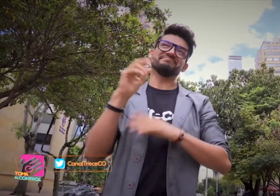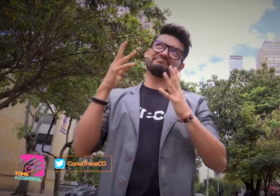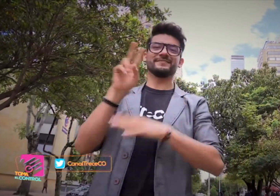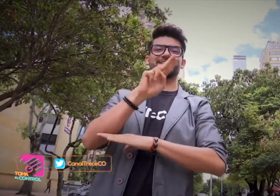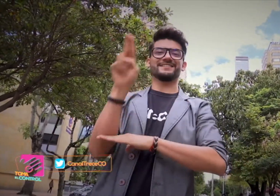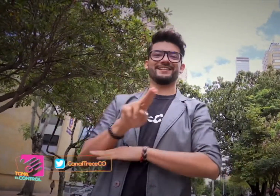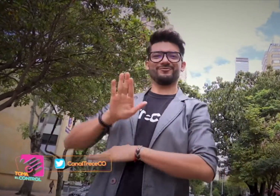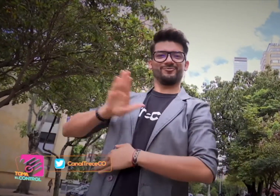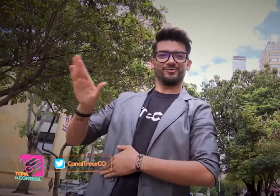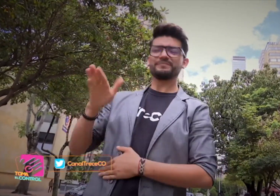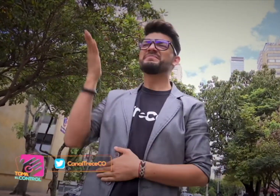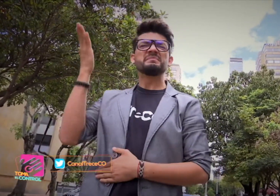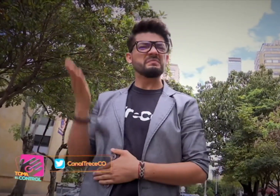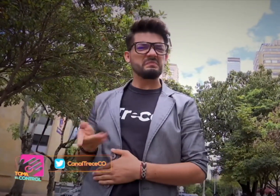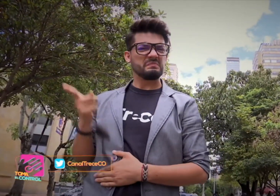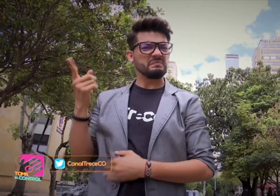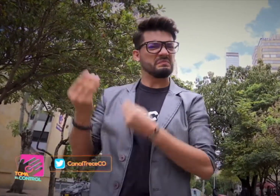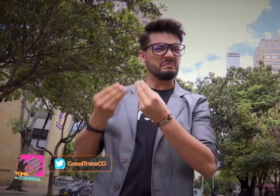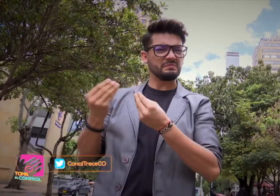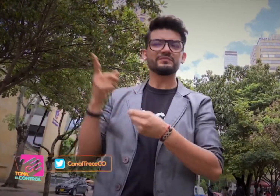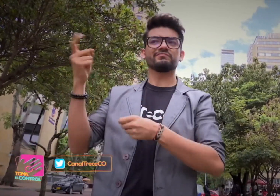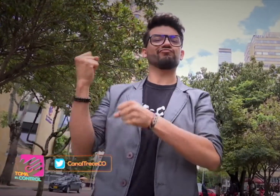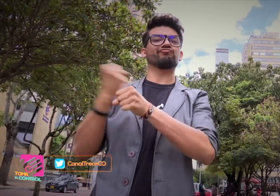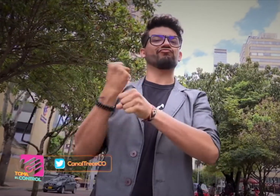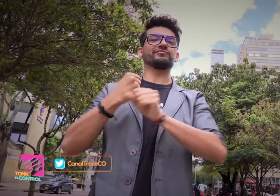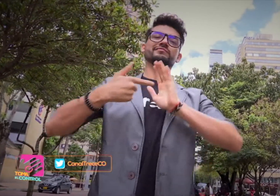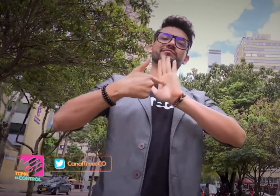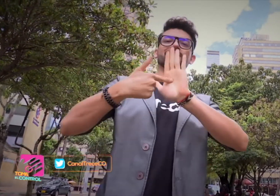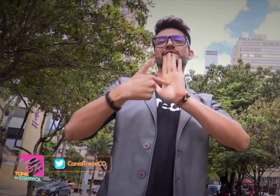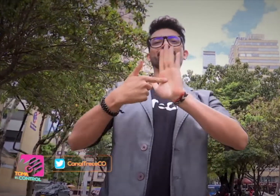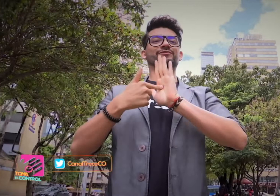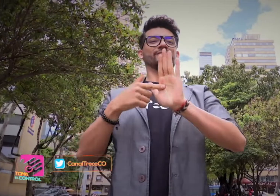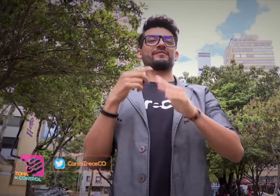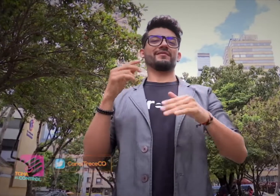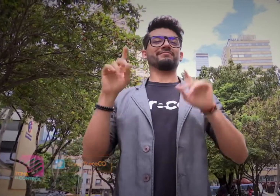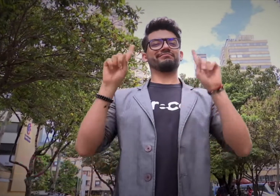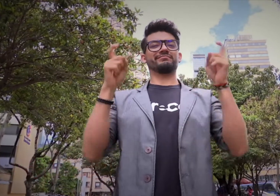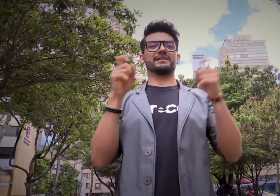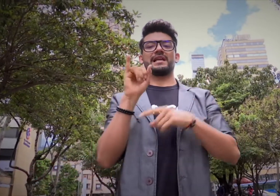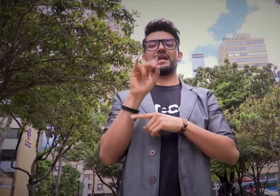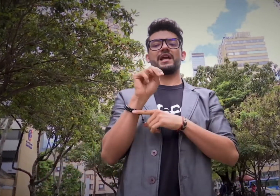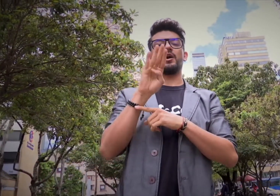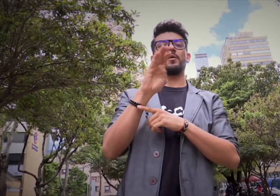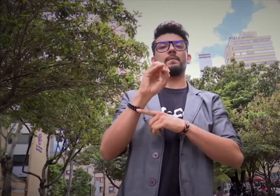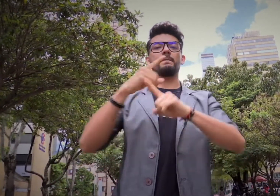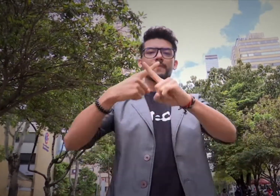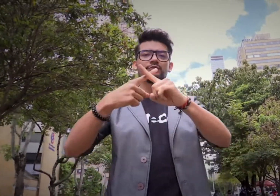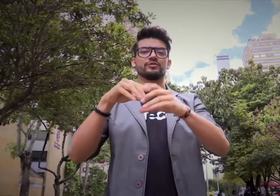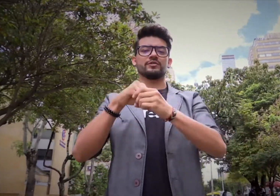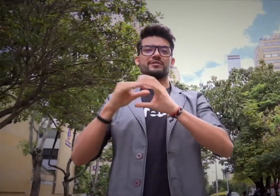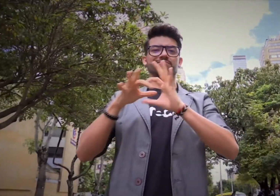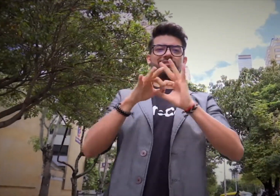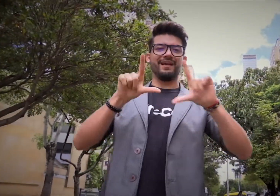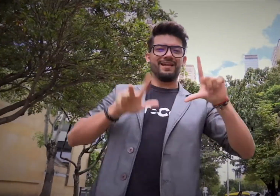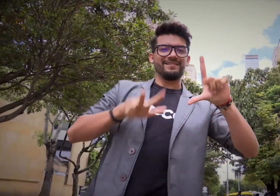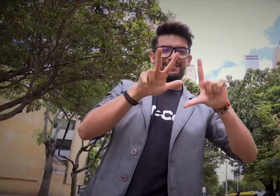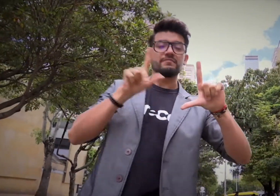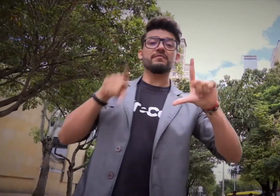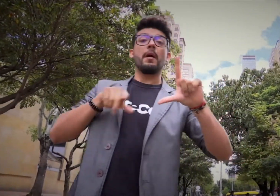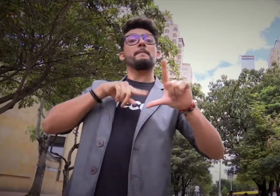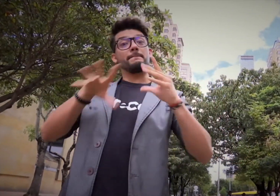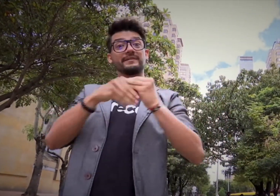Él no solamente es el presentador del programa Inbox 13, sino que es uno de los generadores de contenido digital